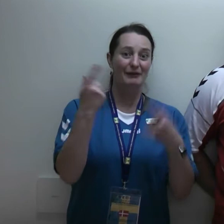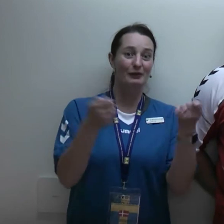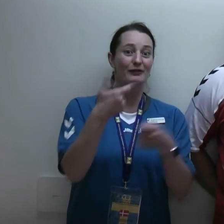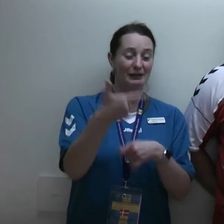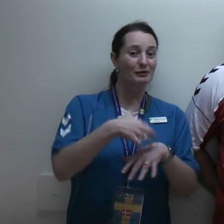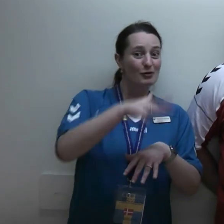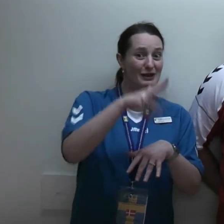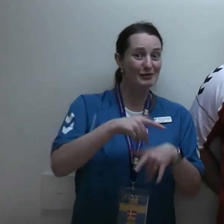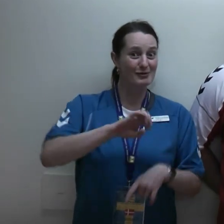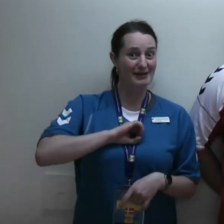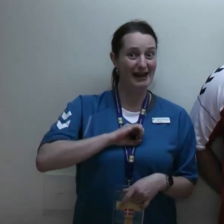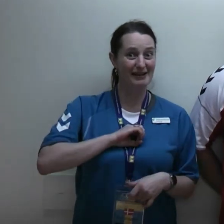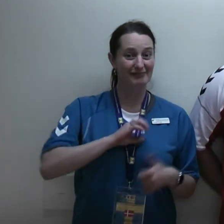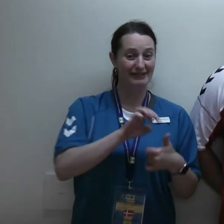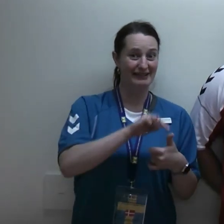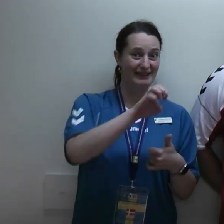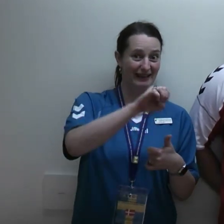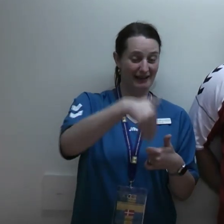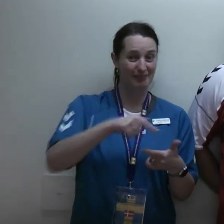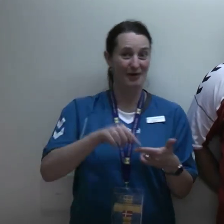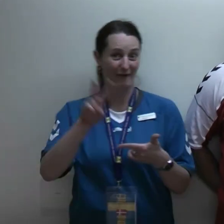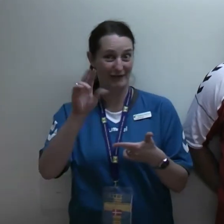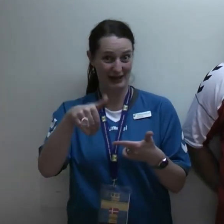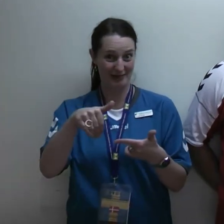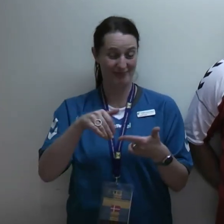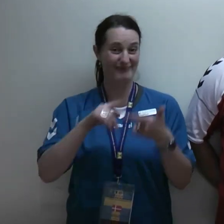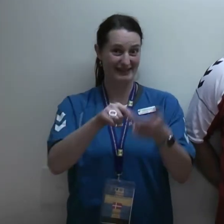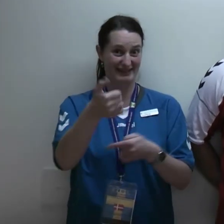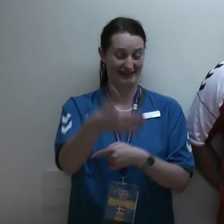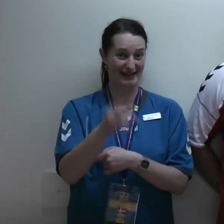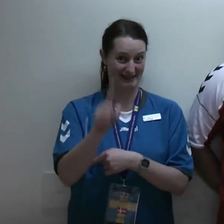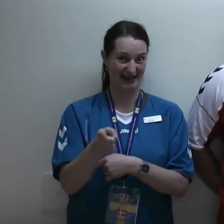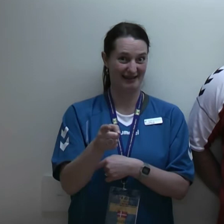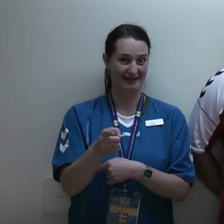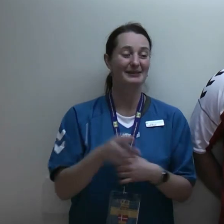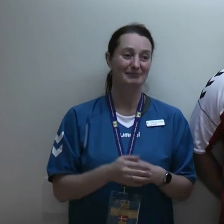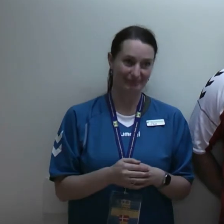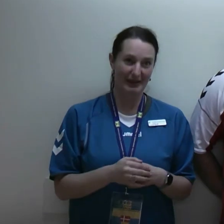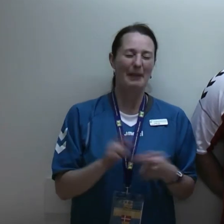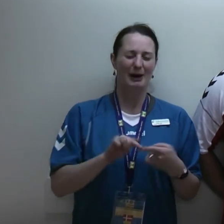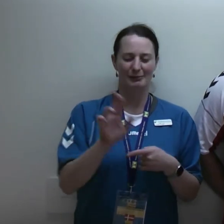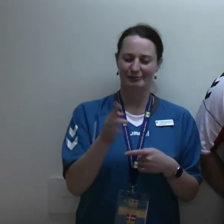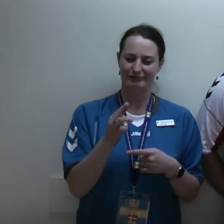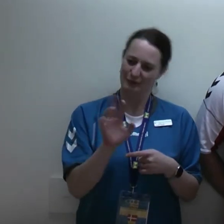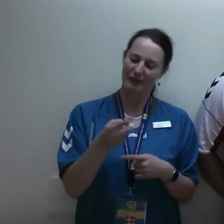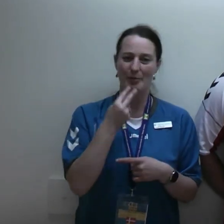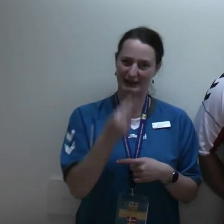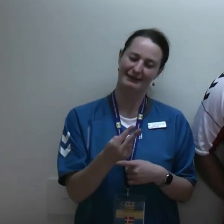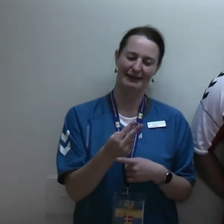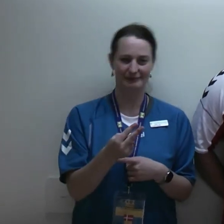EM og i VM i futsal her næste gang. Lad os nu se. Der er noget TheFlimpings